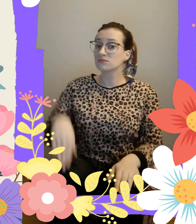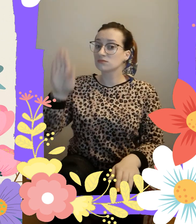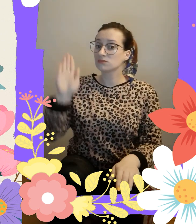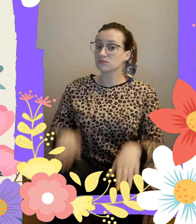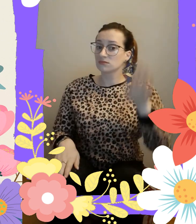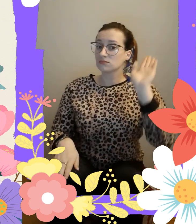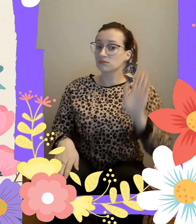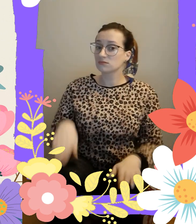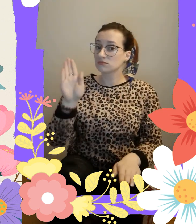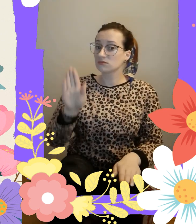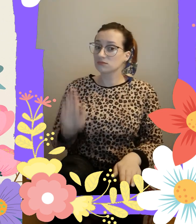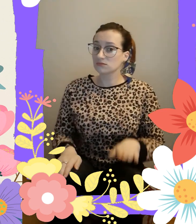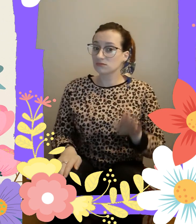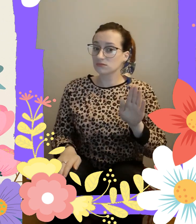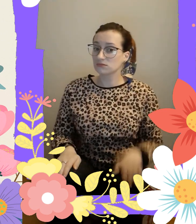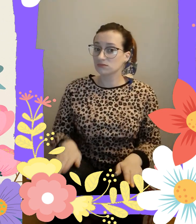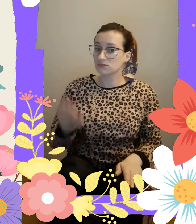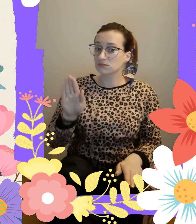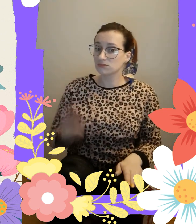wypadk,